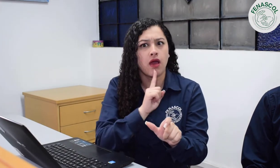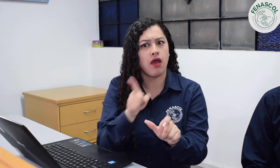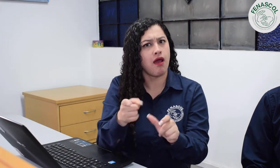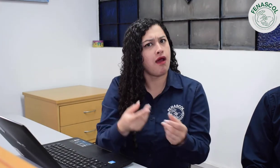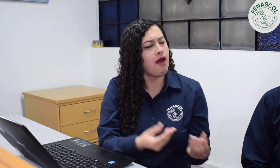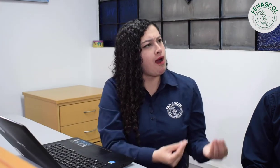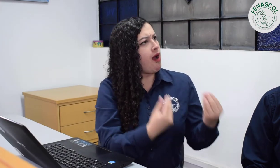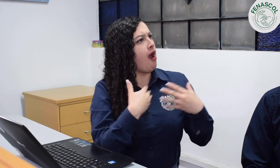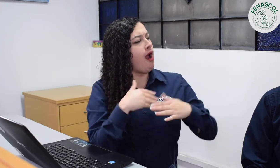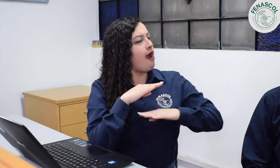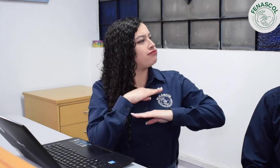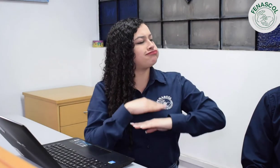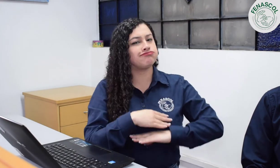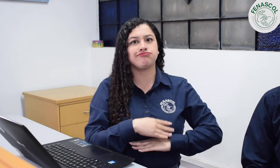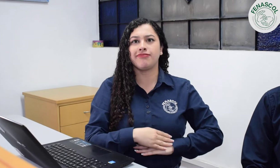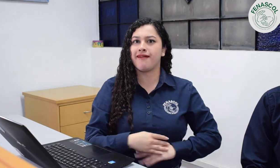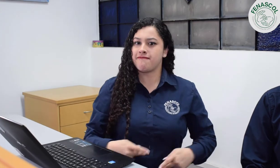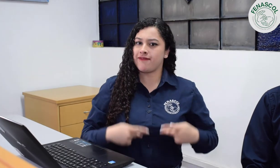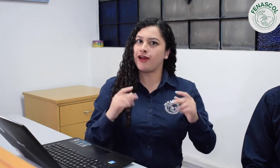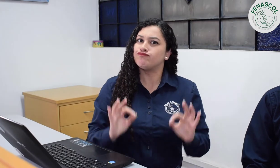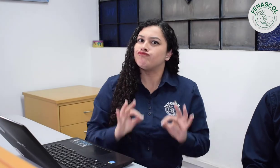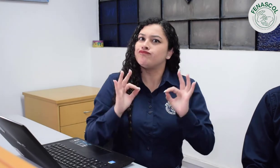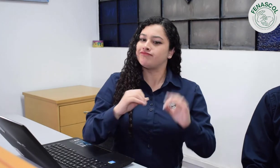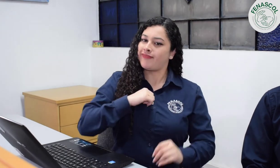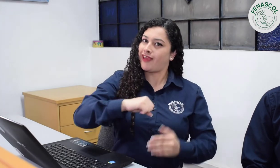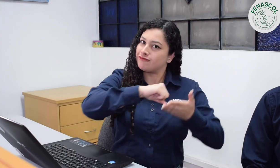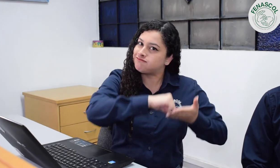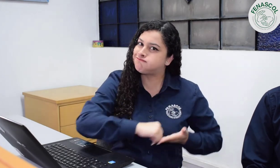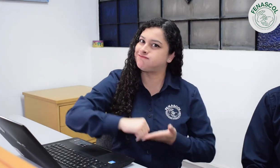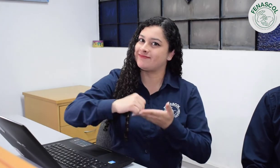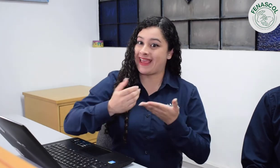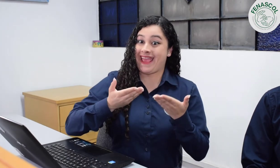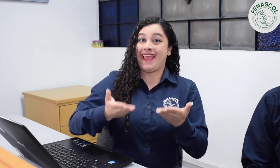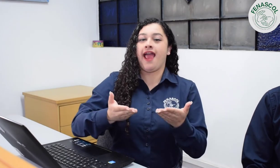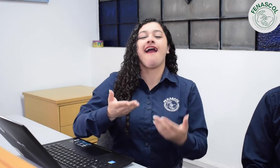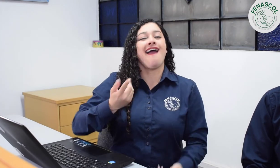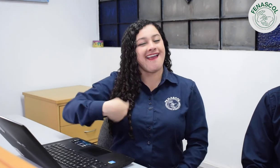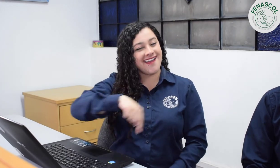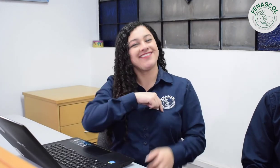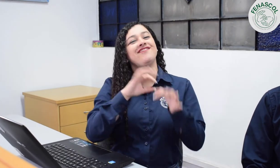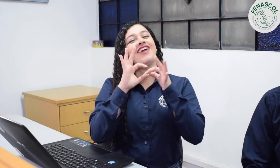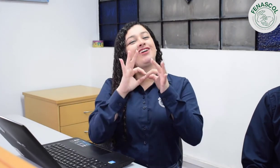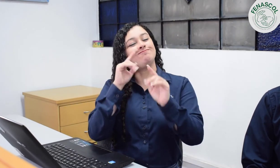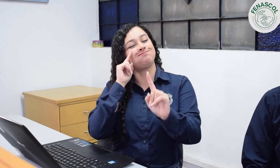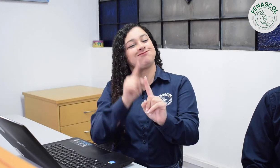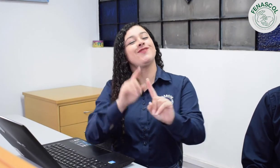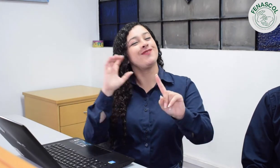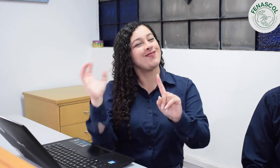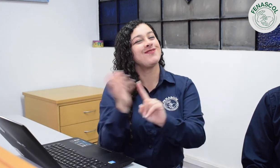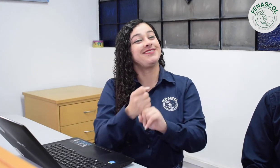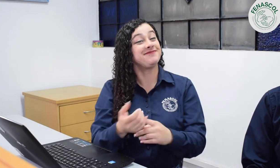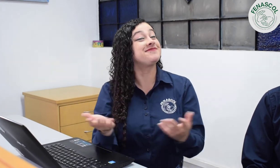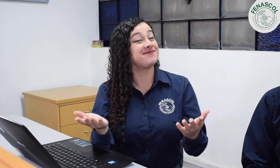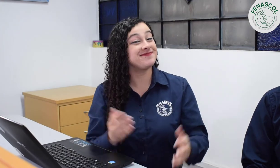al mejoramiento de la calidad de vida. De esta manera, también cumplimos con nuestro propósito.